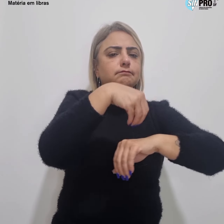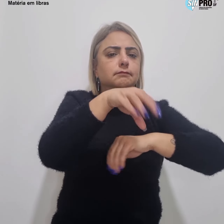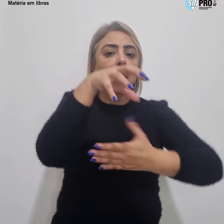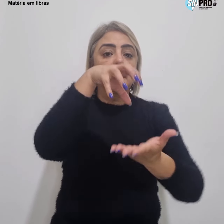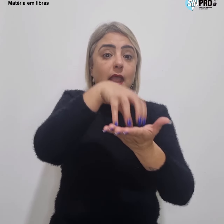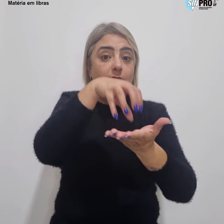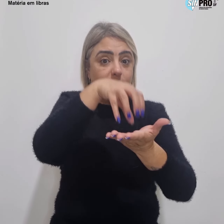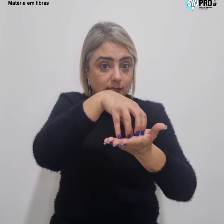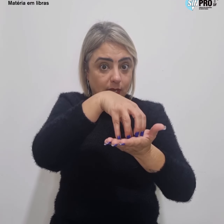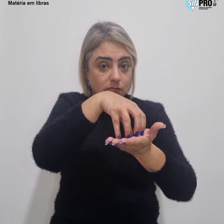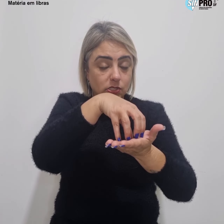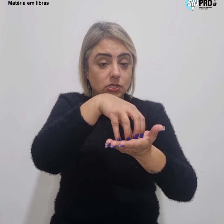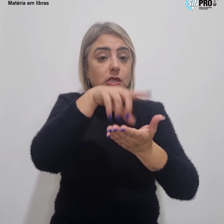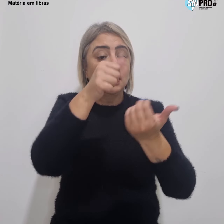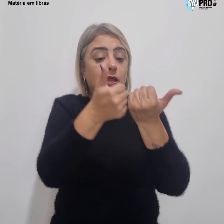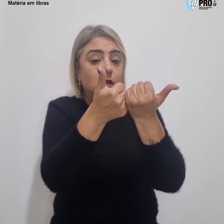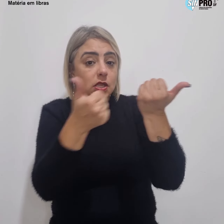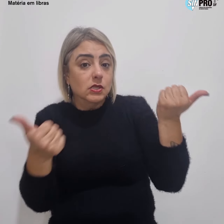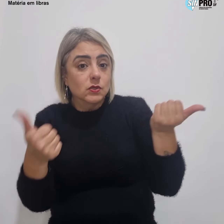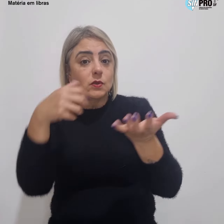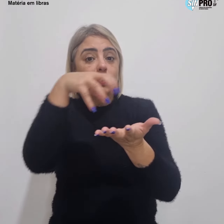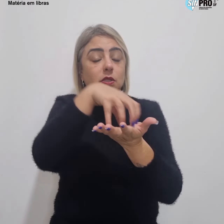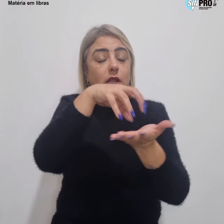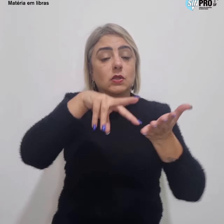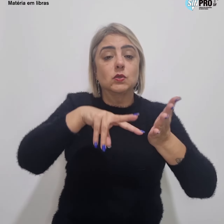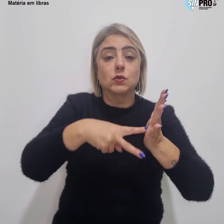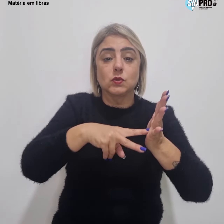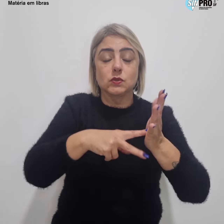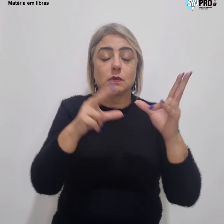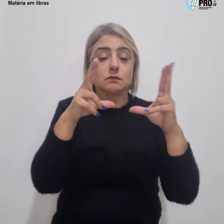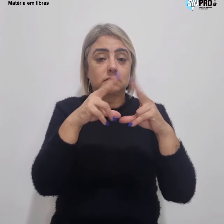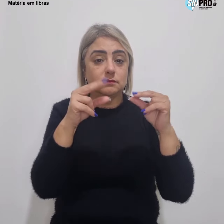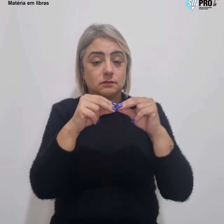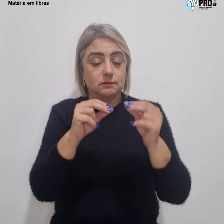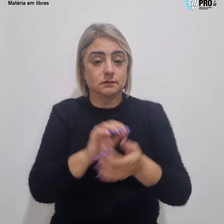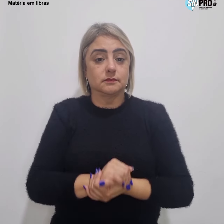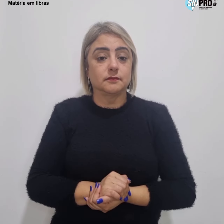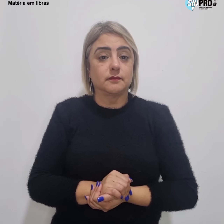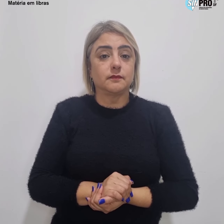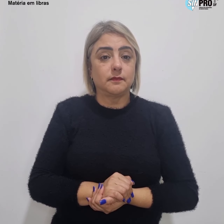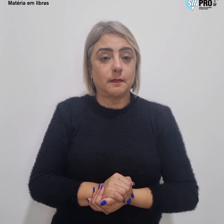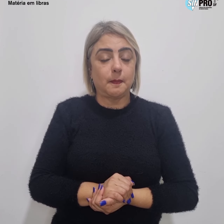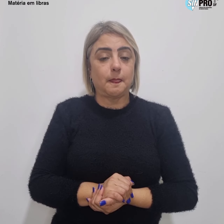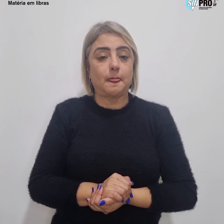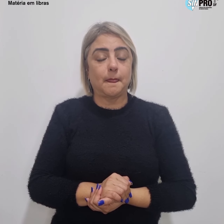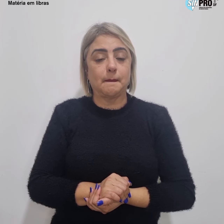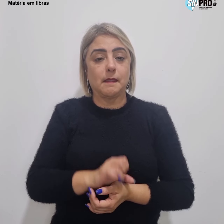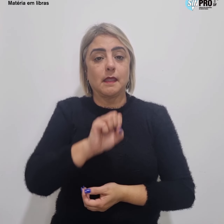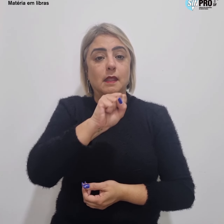sede e subsedes da entidade no plano piloto, setor de indústrias gráficas,